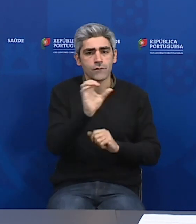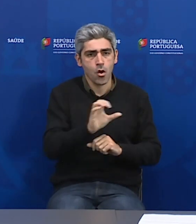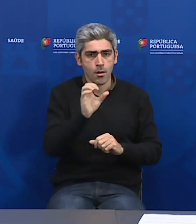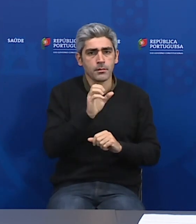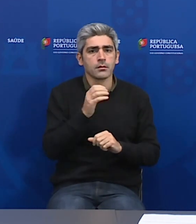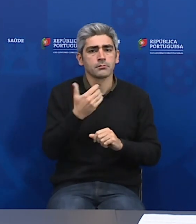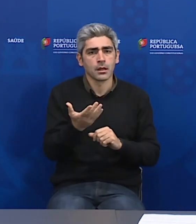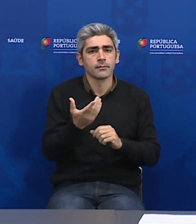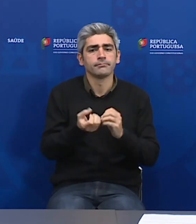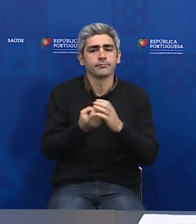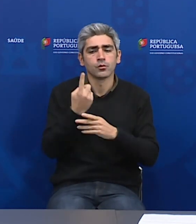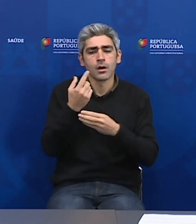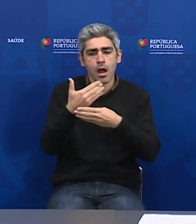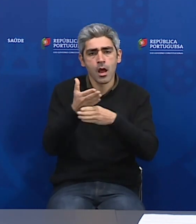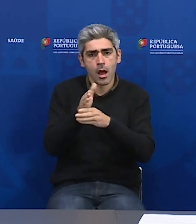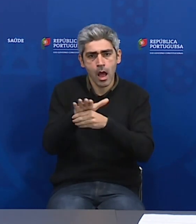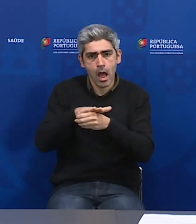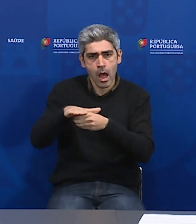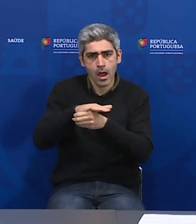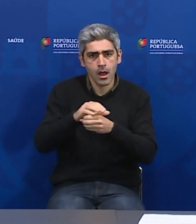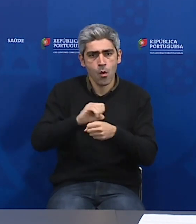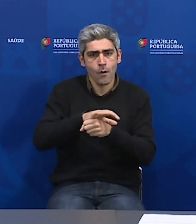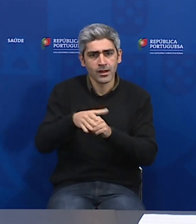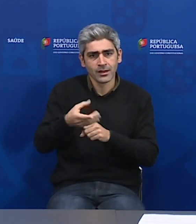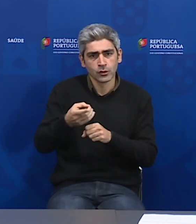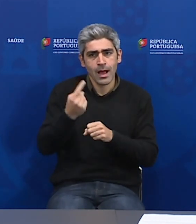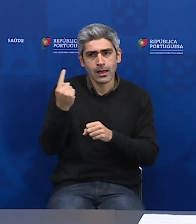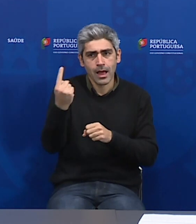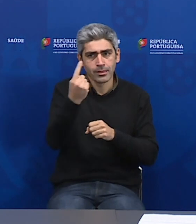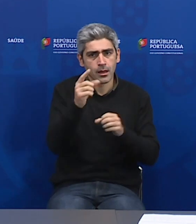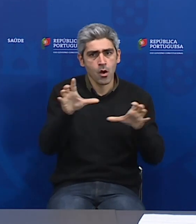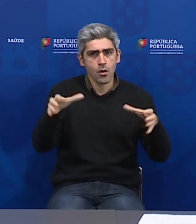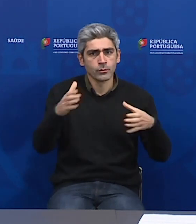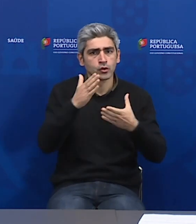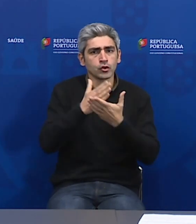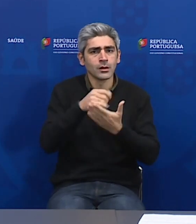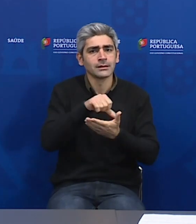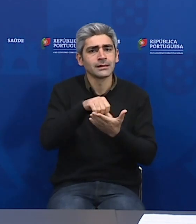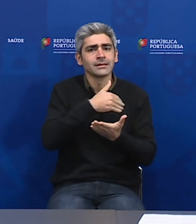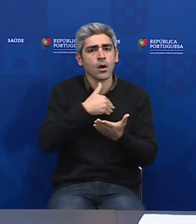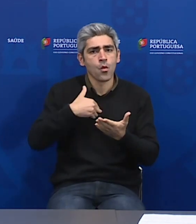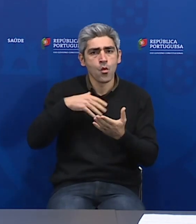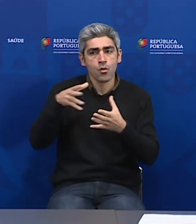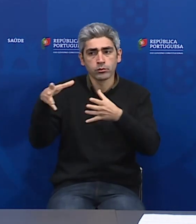pelo menos, uma área dedicada a Covid-19 em cada agrupamento dos centros de saúde.